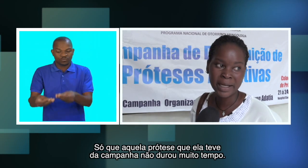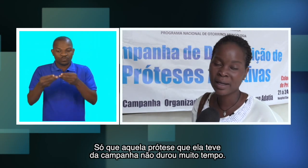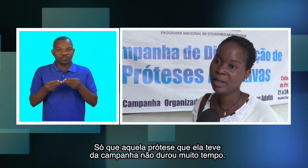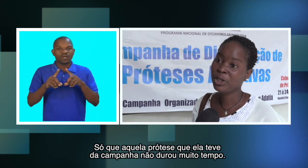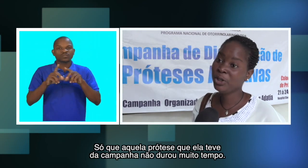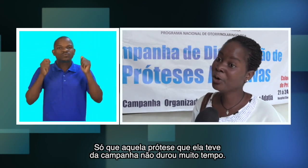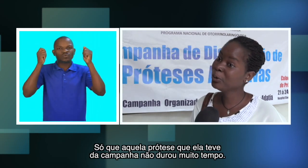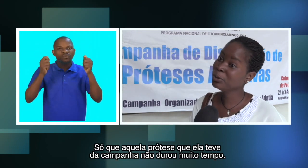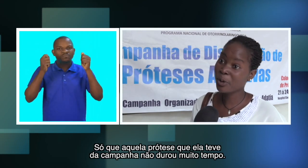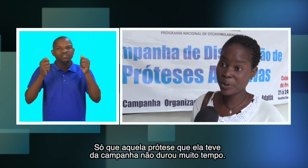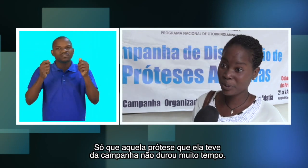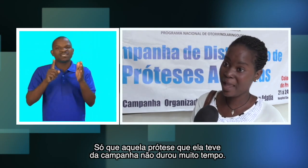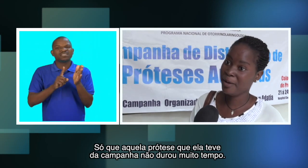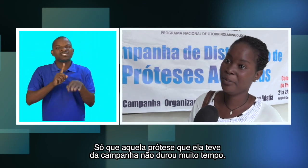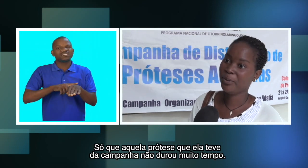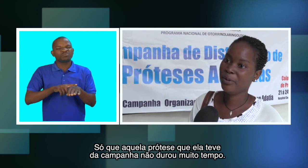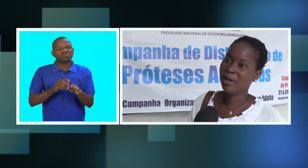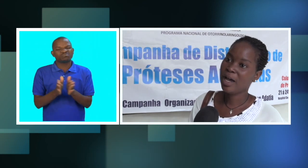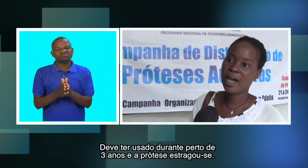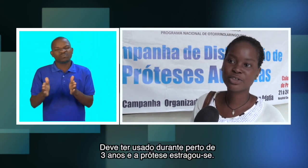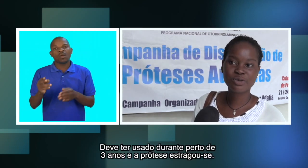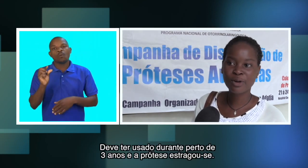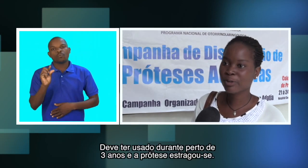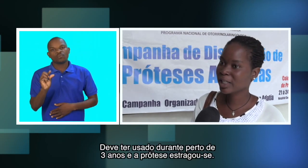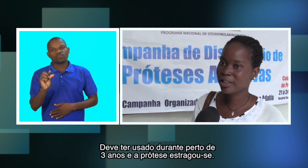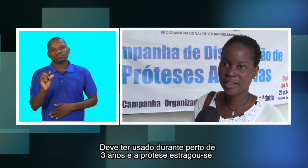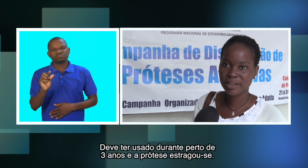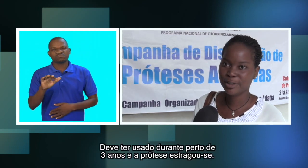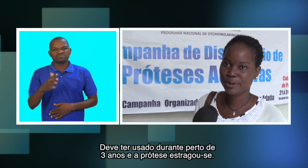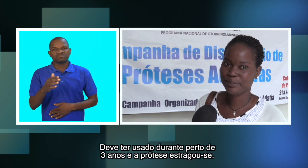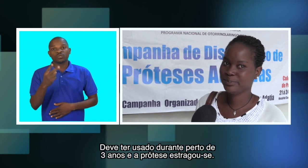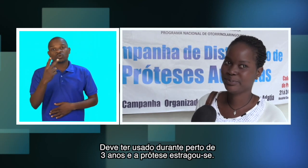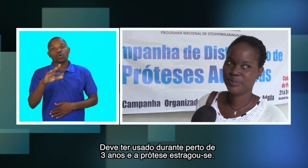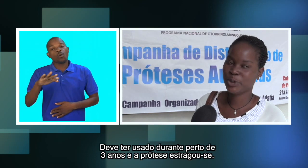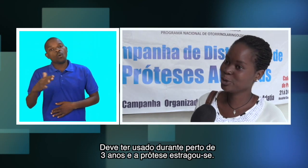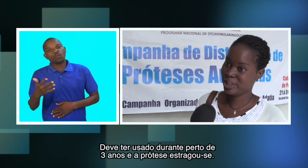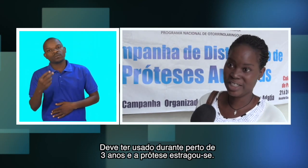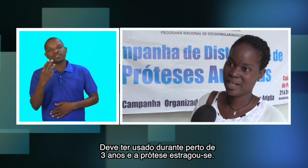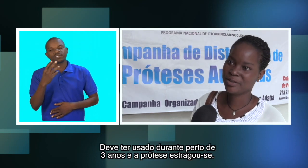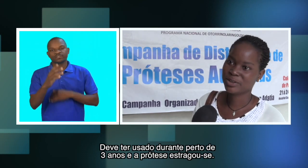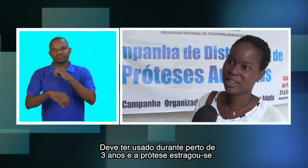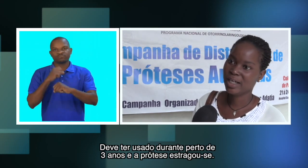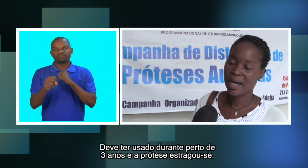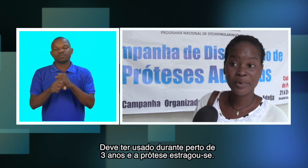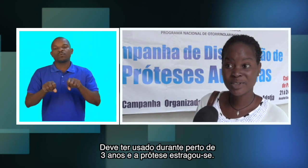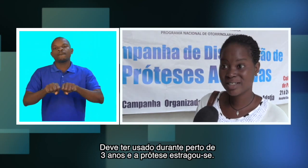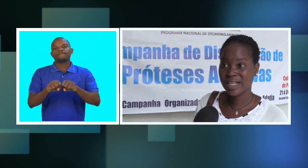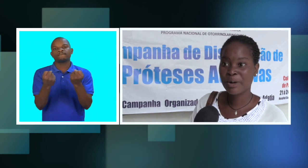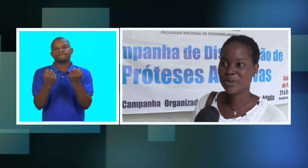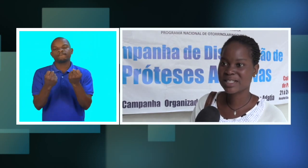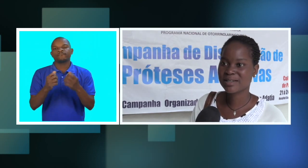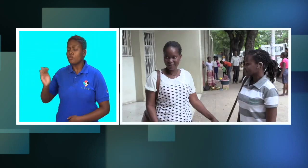da campanha não durou muito tempo. Acho que usou em volta de 2 ou 3 anos. A